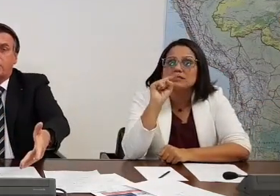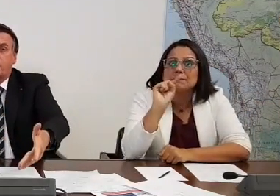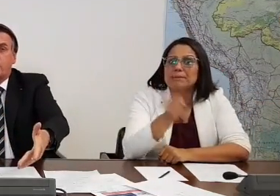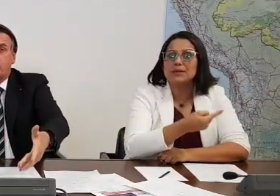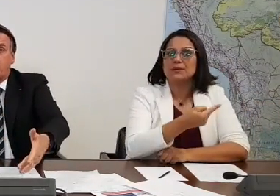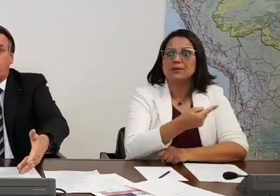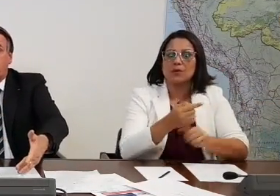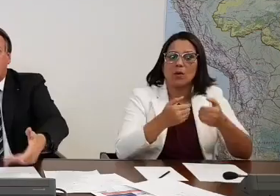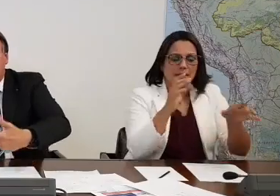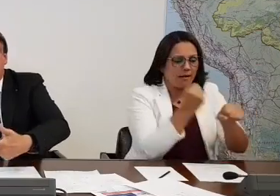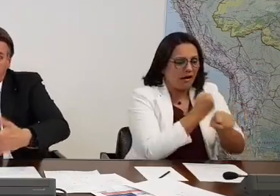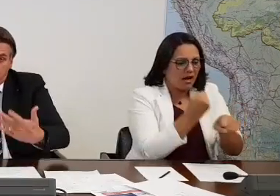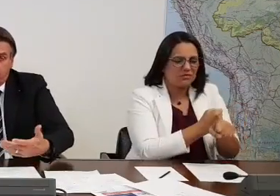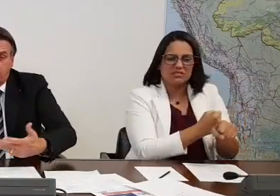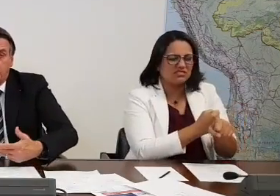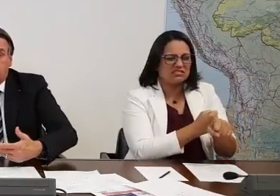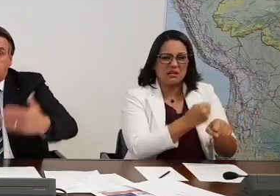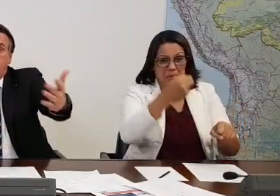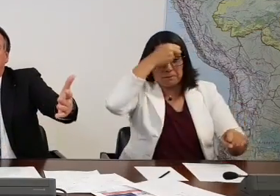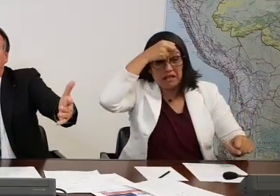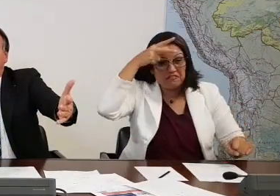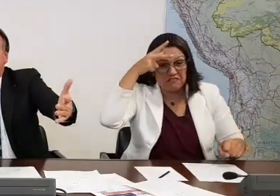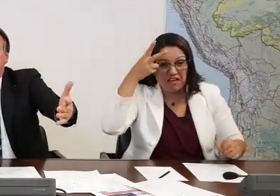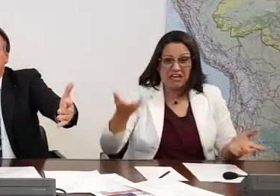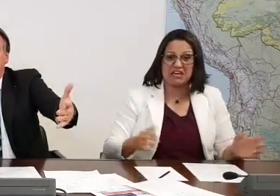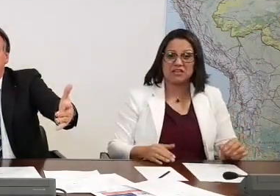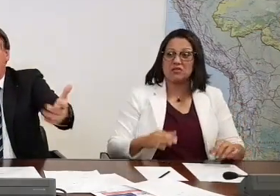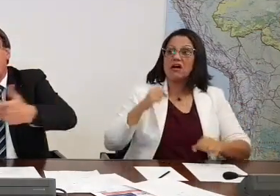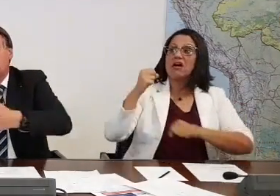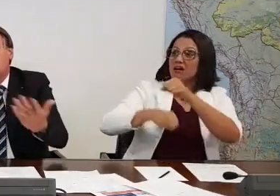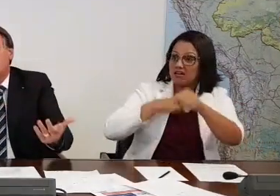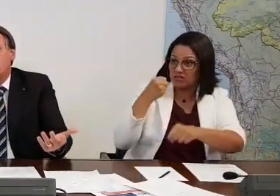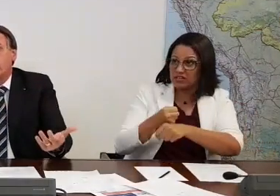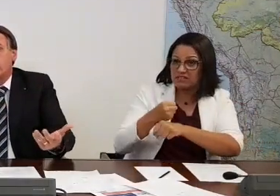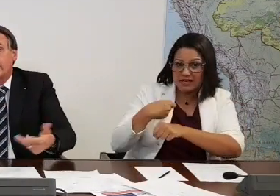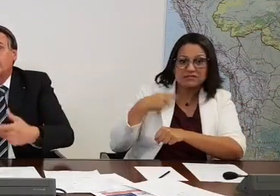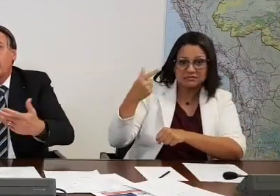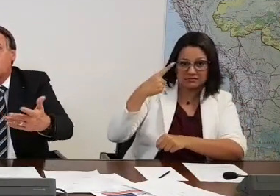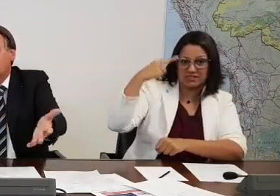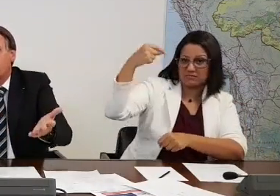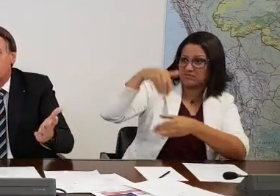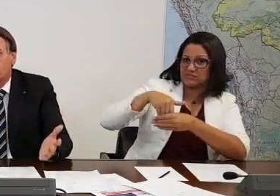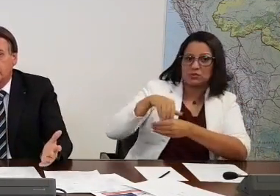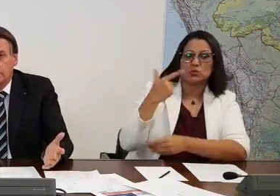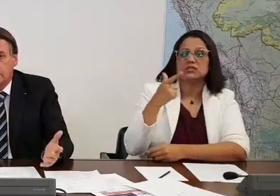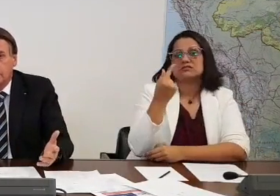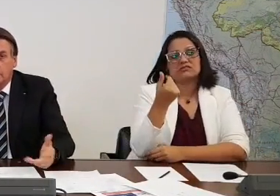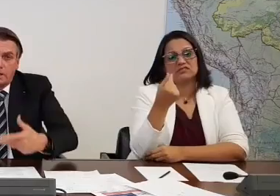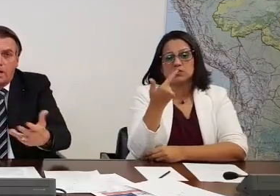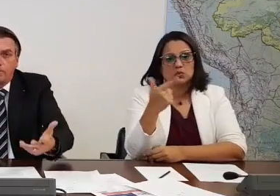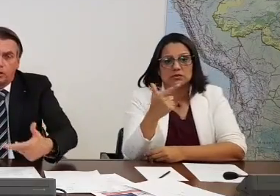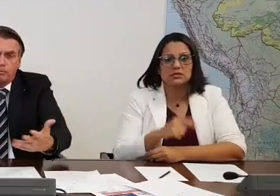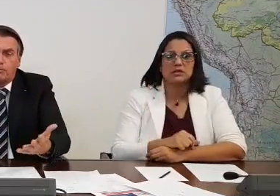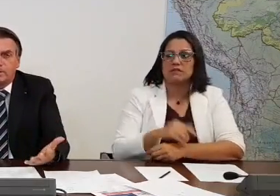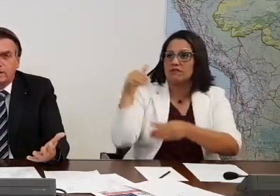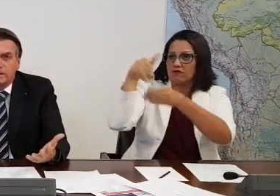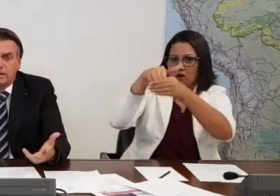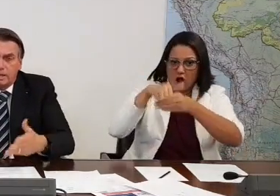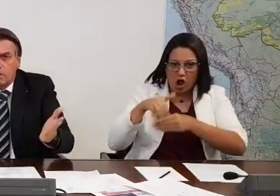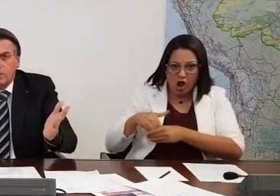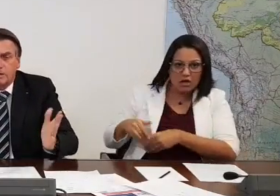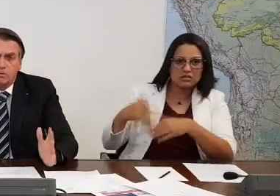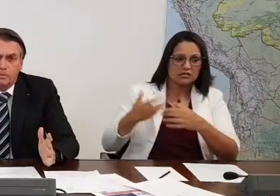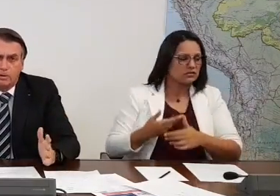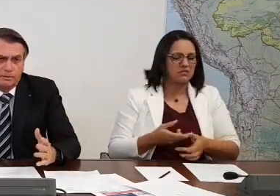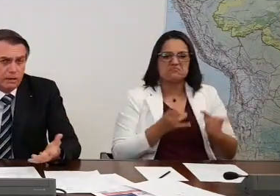cara que começa a fazer uma obra agora, o prefeito, por exemplo, que tem reeleição ano que vem, daí ele começa a fazer uma obra agora e não tem recurso para concluir. Daí ganha voto, o povo vota